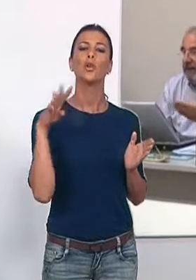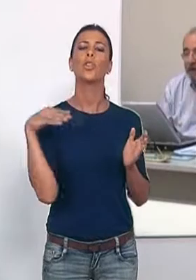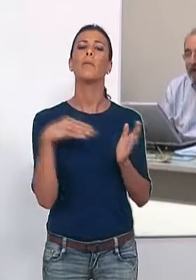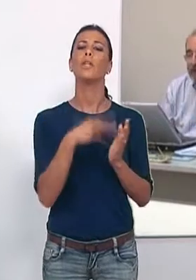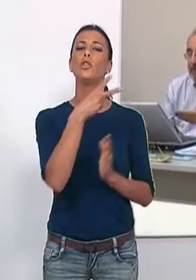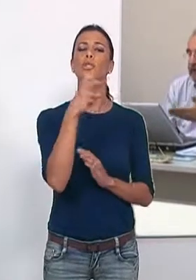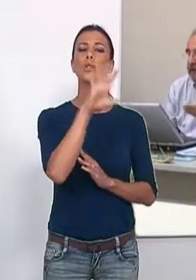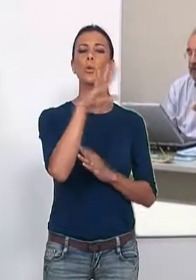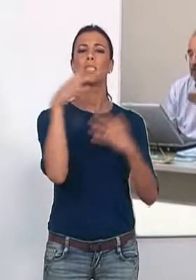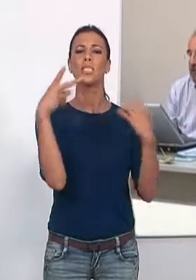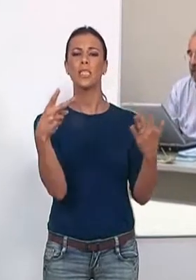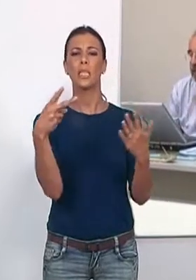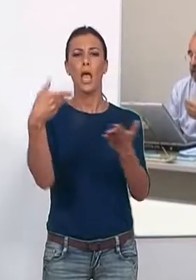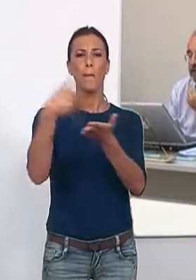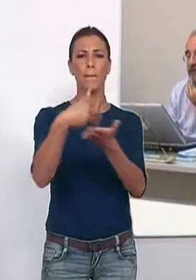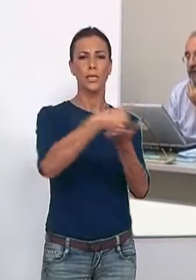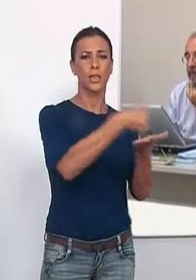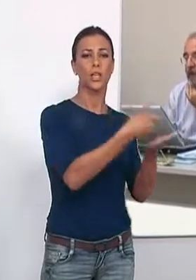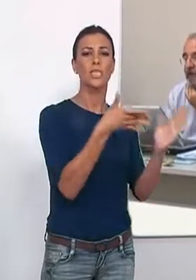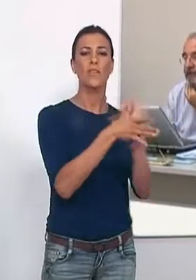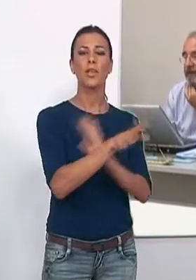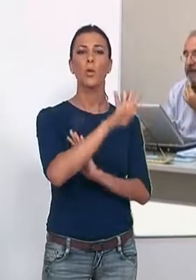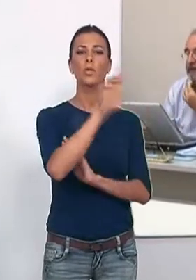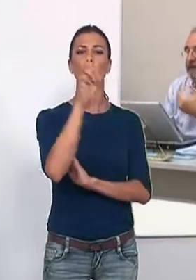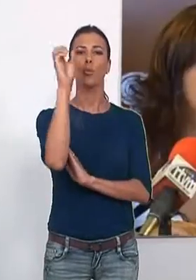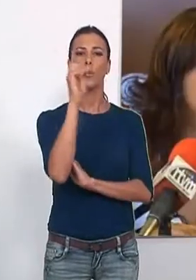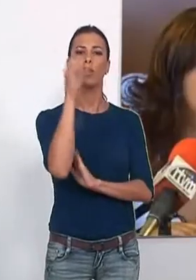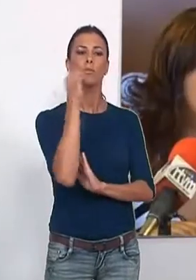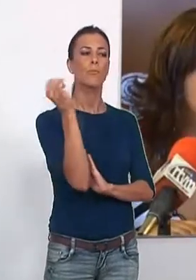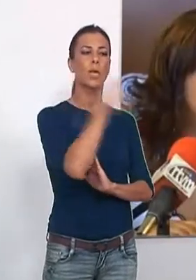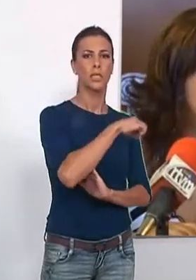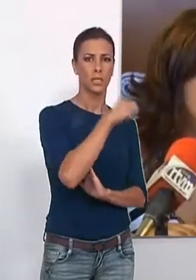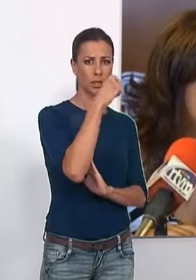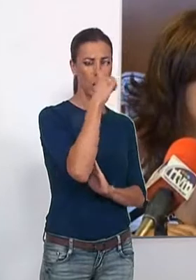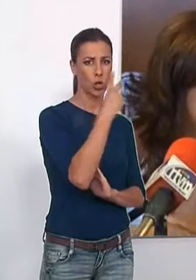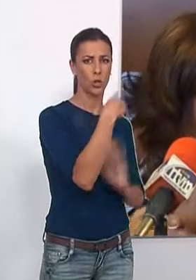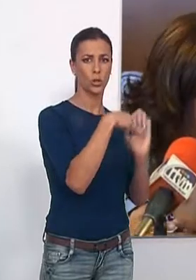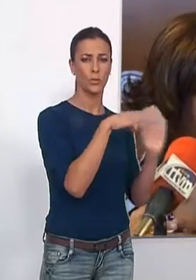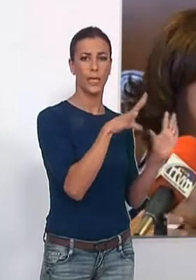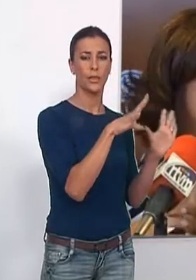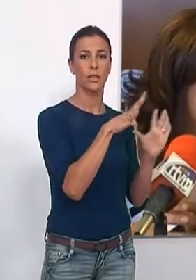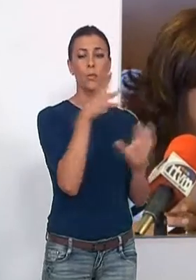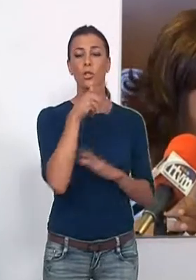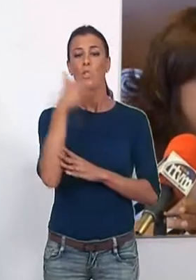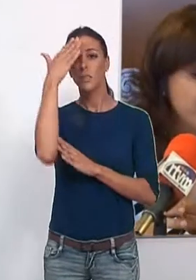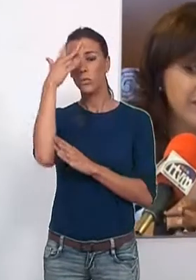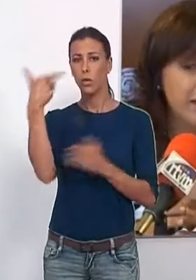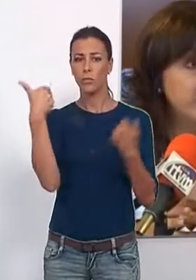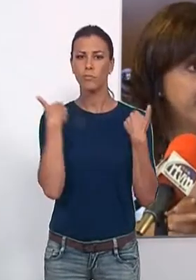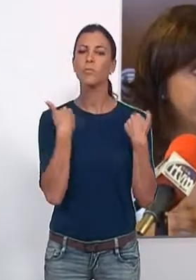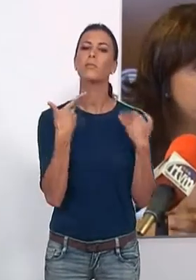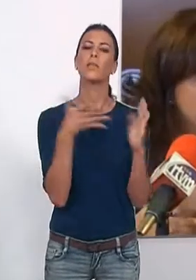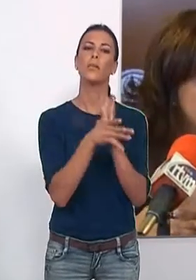.257 peticiones, un 41% más que en el año 2010. La titular en la materia